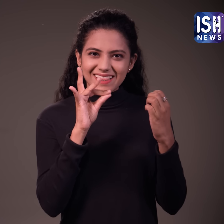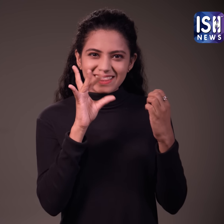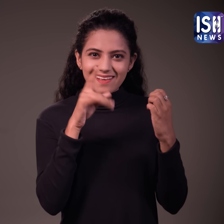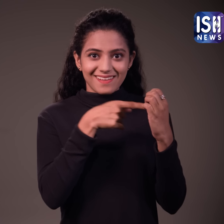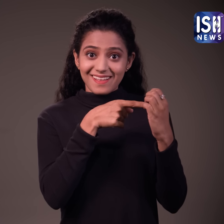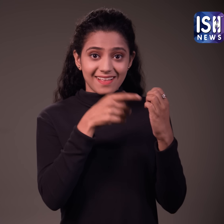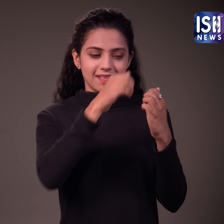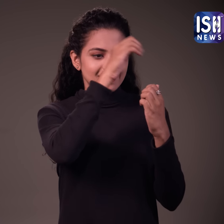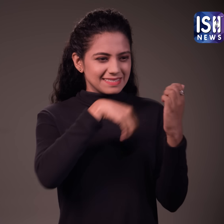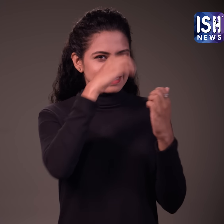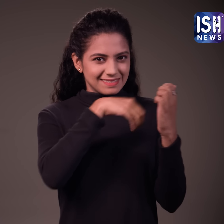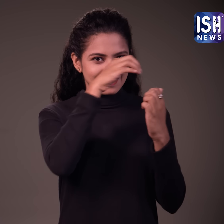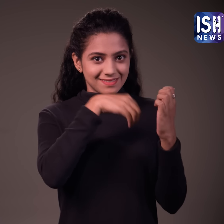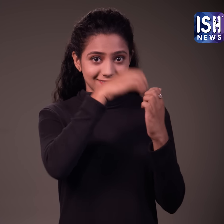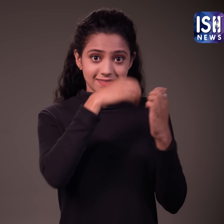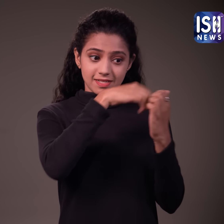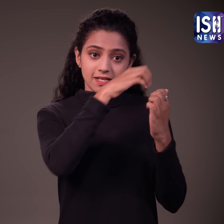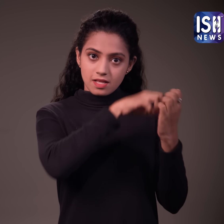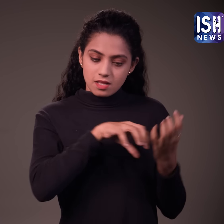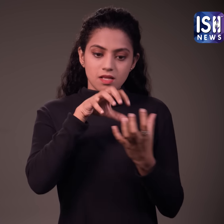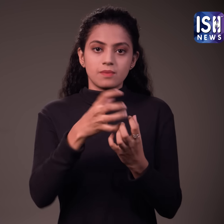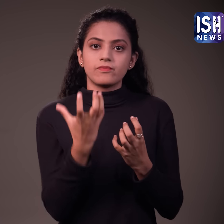और इसे एक कटोरे में रख ले